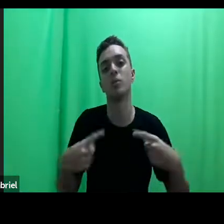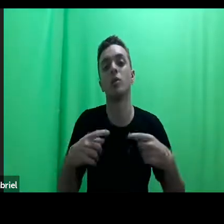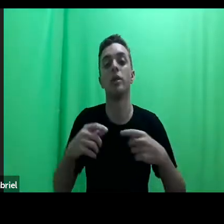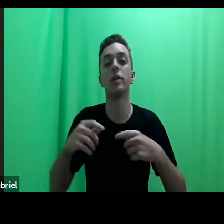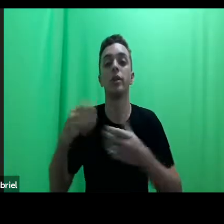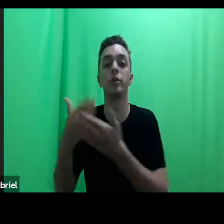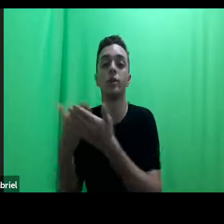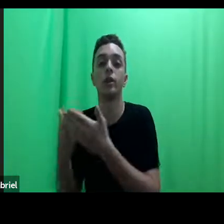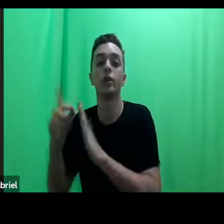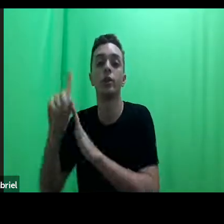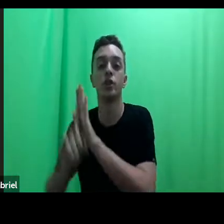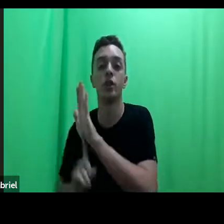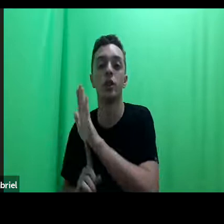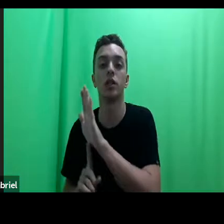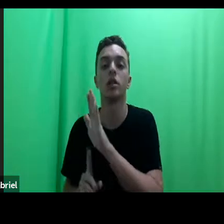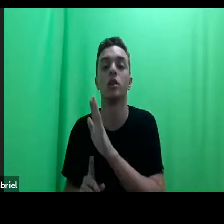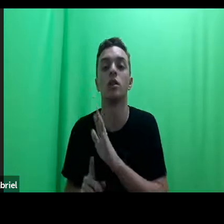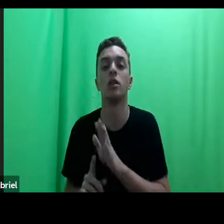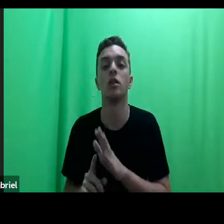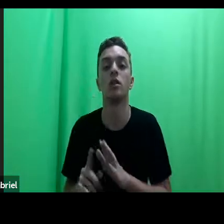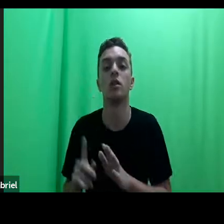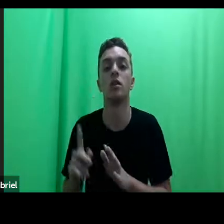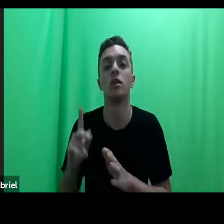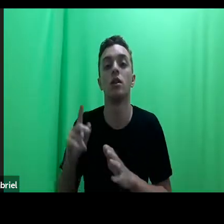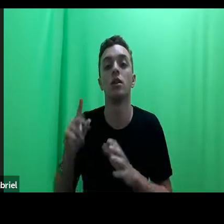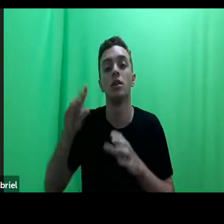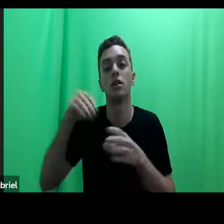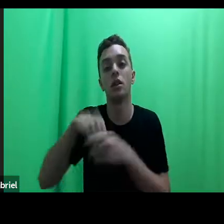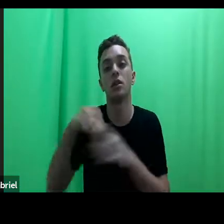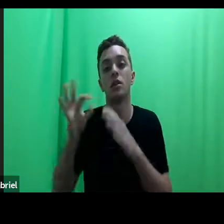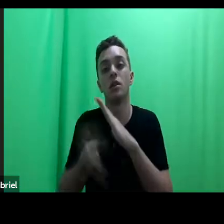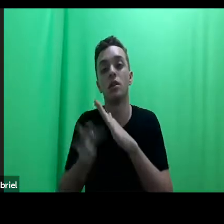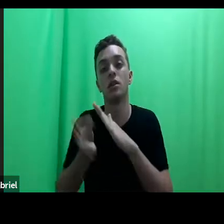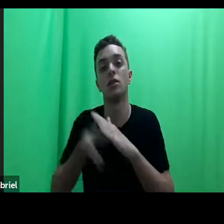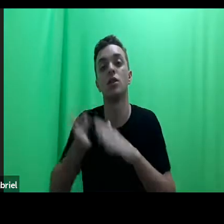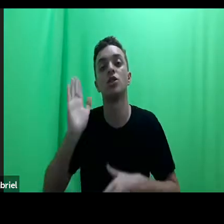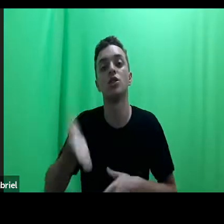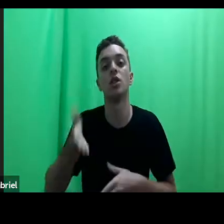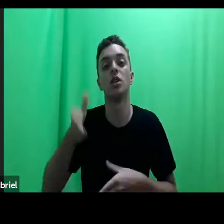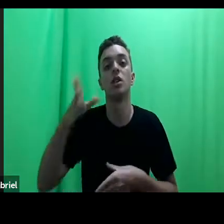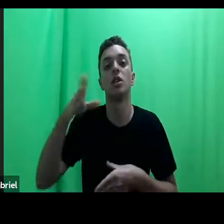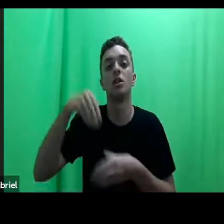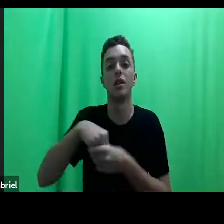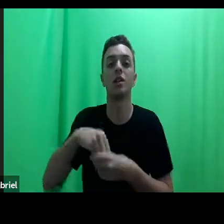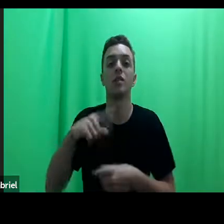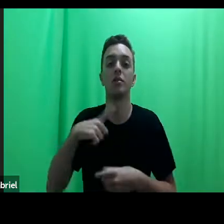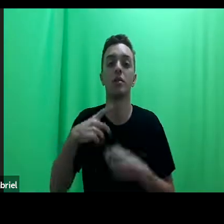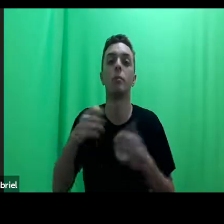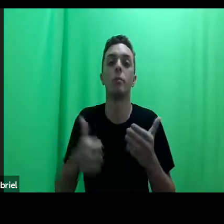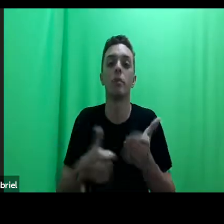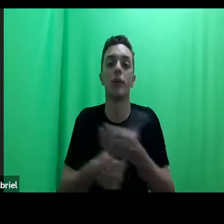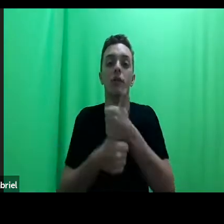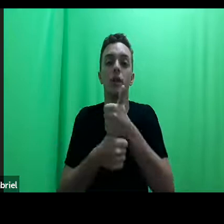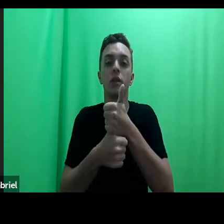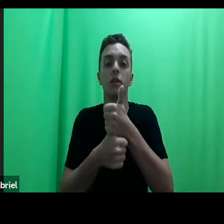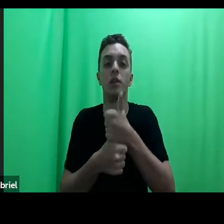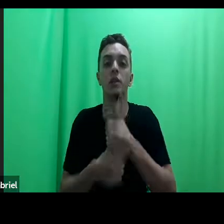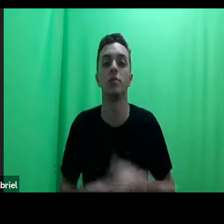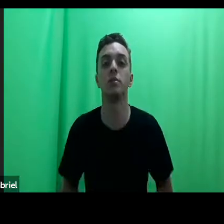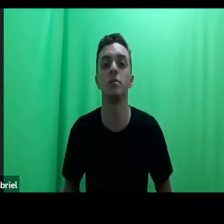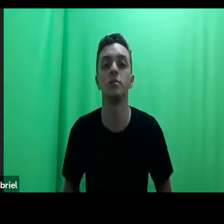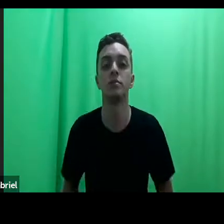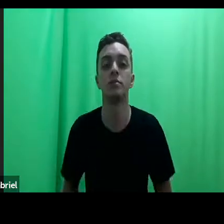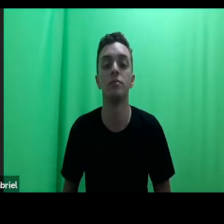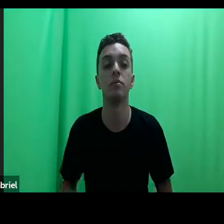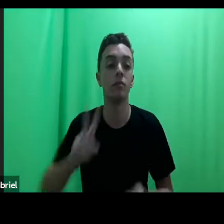de direito nas clínicas já estão numa posição de privilégio. A tradução intercultural